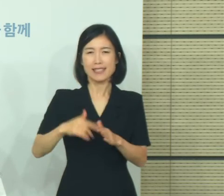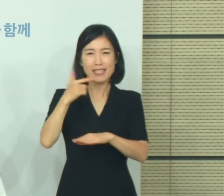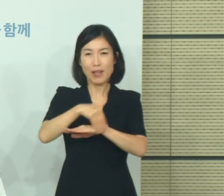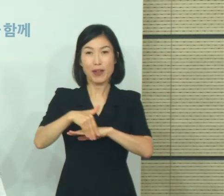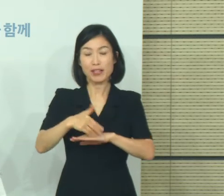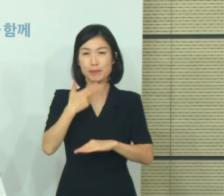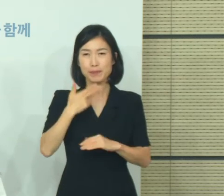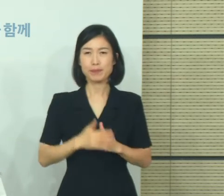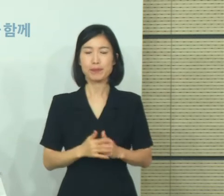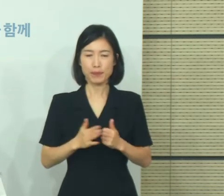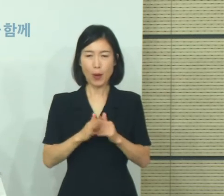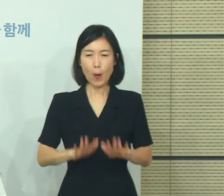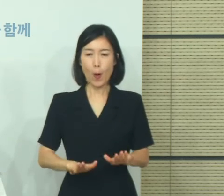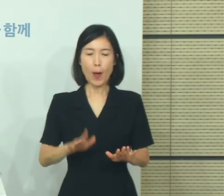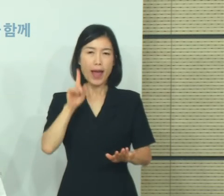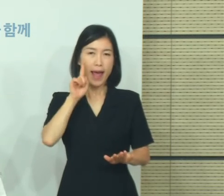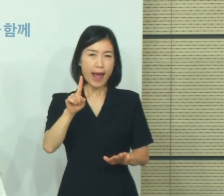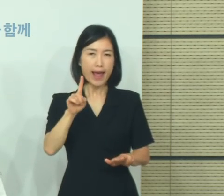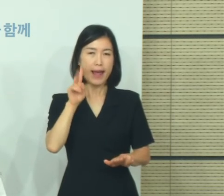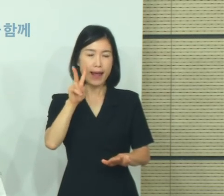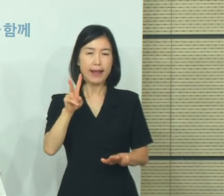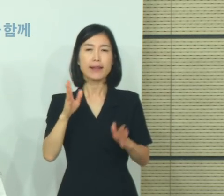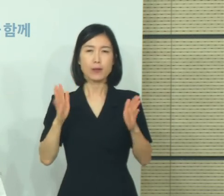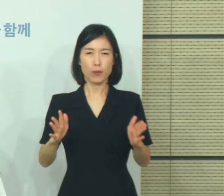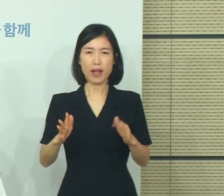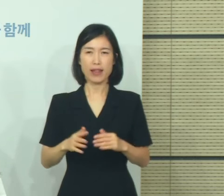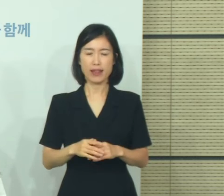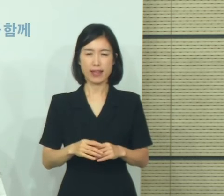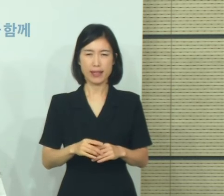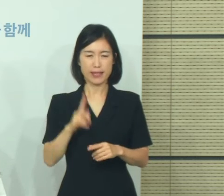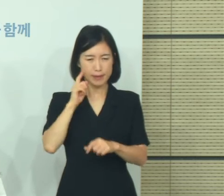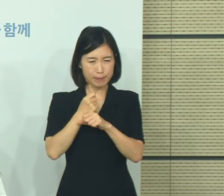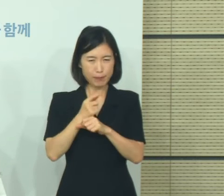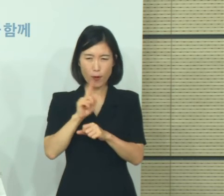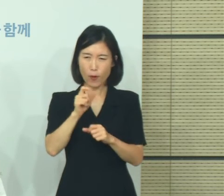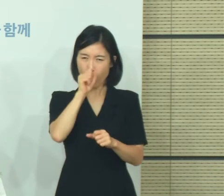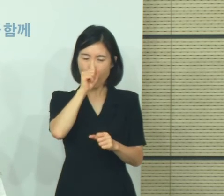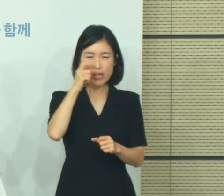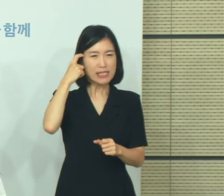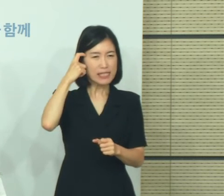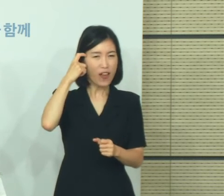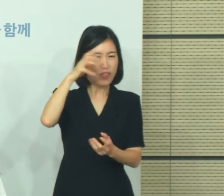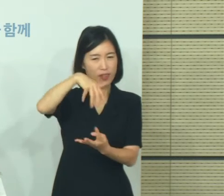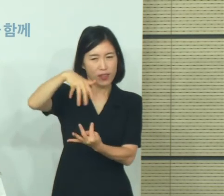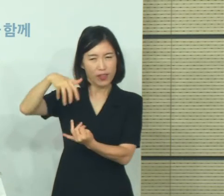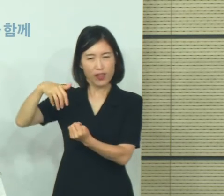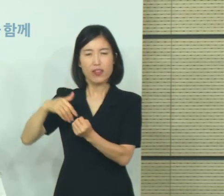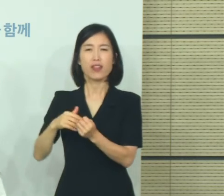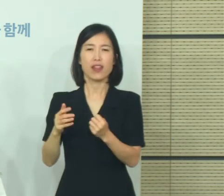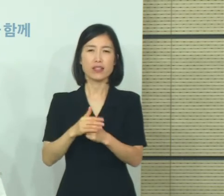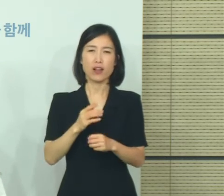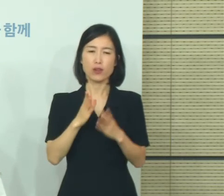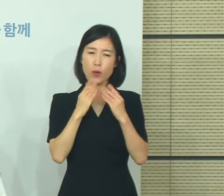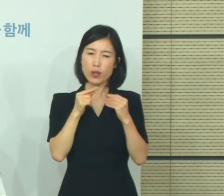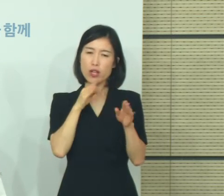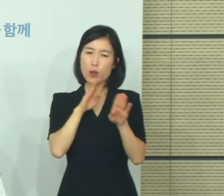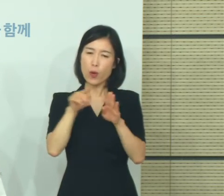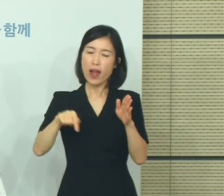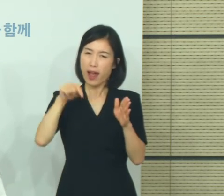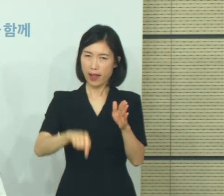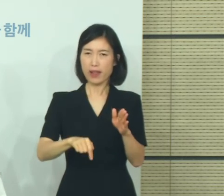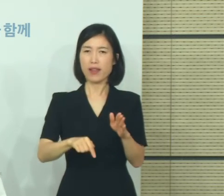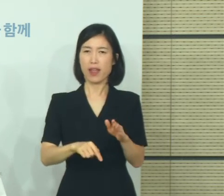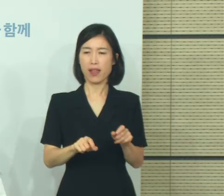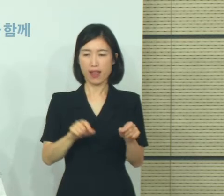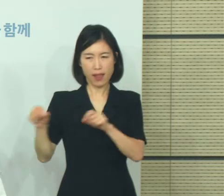저희들이 총력을 기울여서 논의를 하고 전문가 의견들을 수렴해서 주말 중에는 이런 부분과 관련되어서 안내를 드릴 수